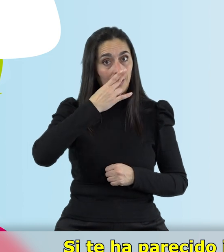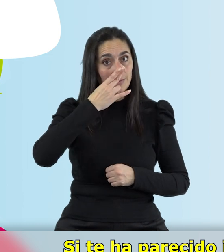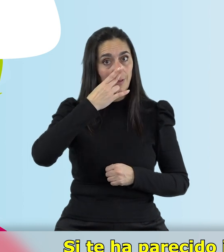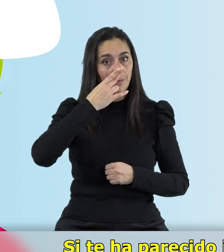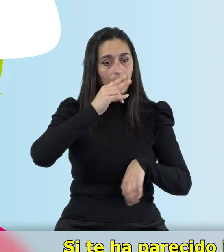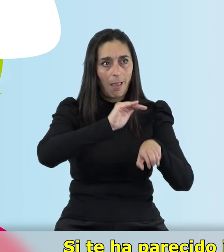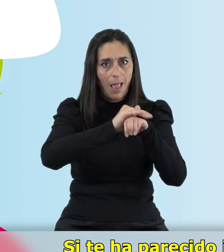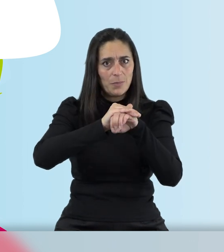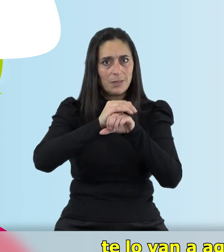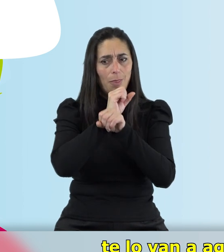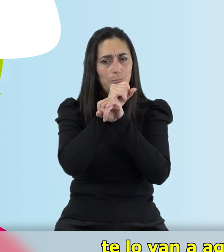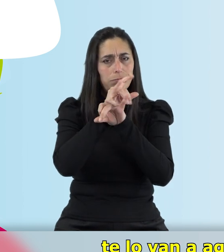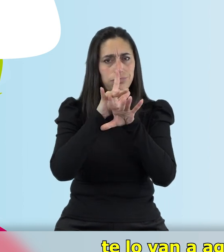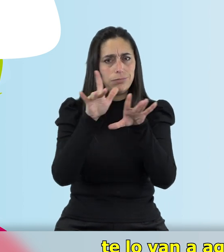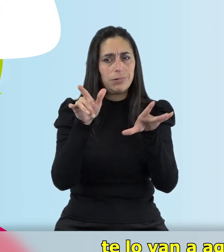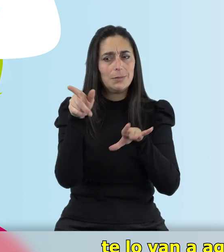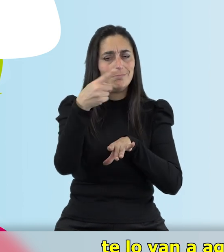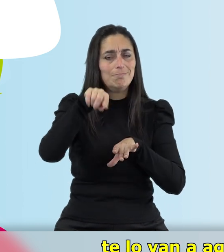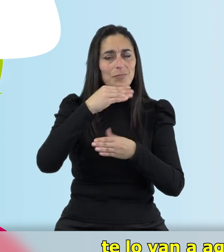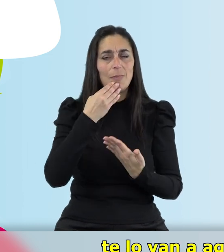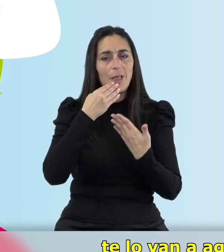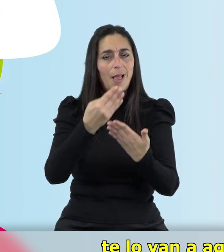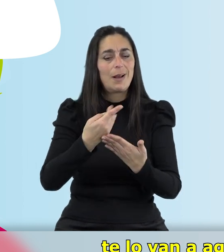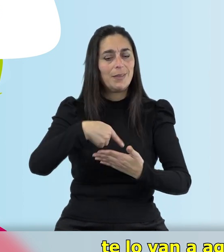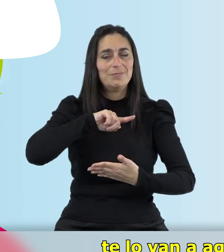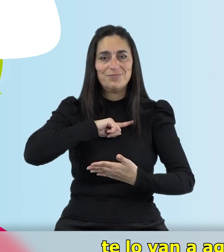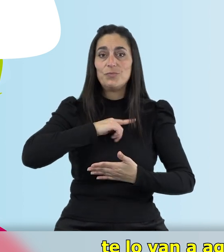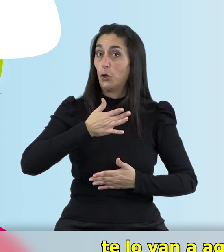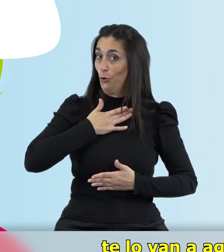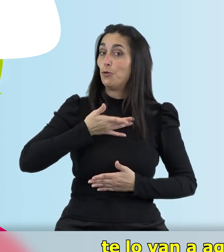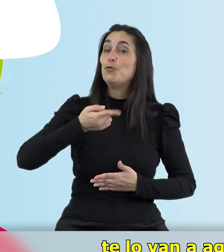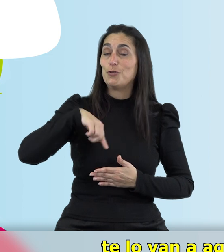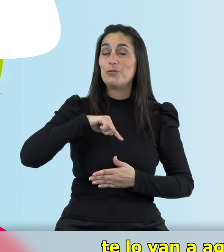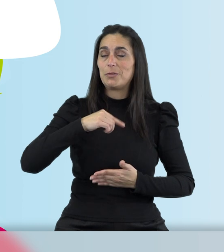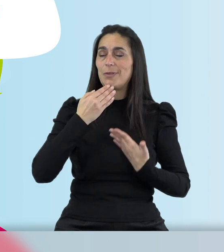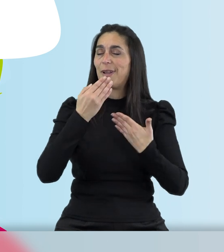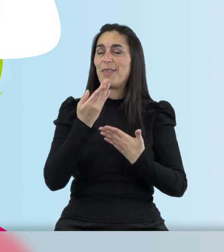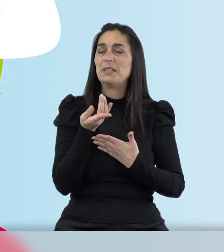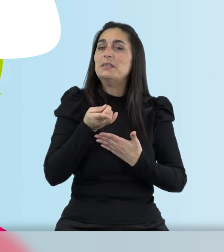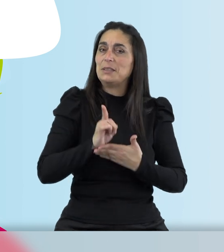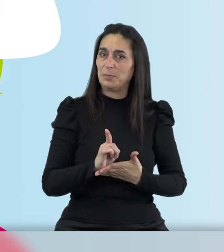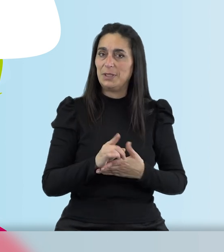compártelo con tus amistades te lo van a agradecer y nosotros por supuesto también.